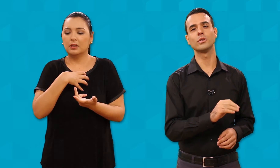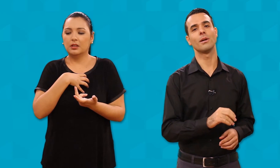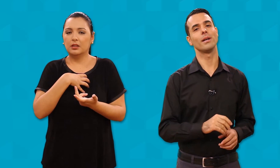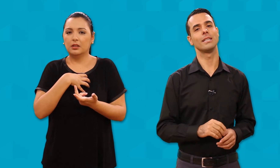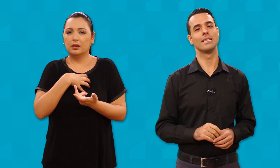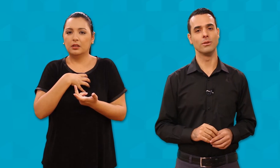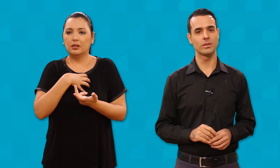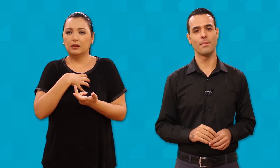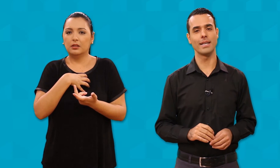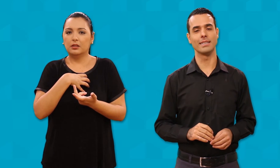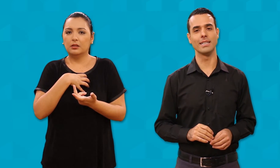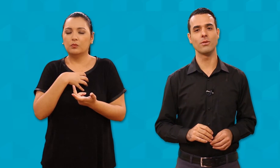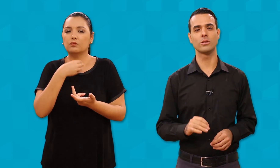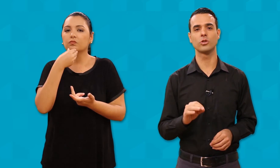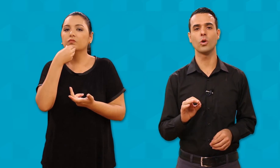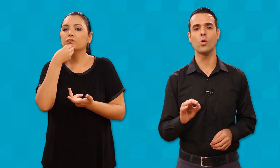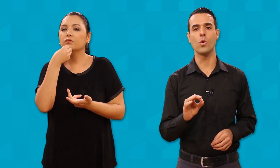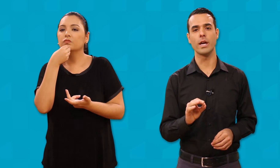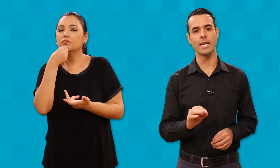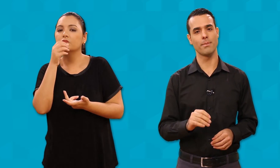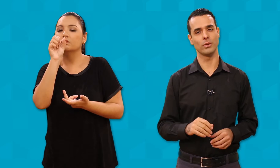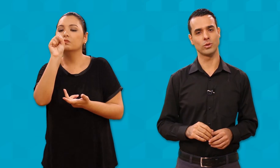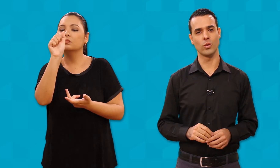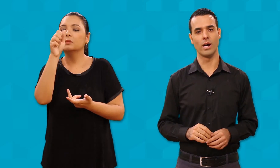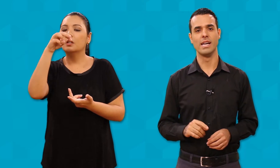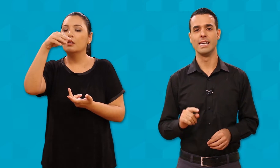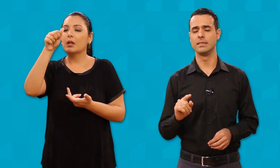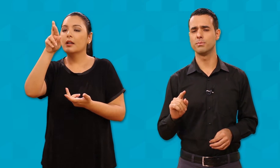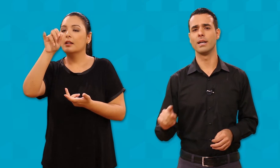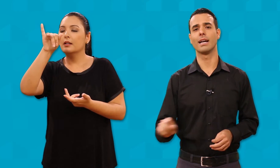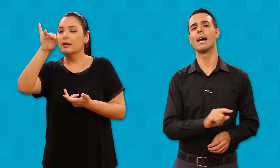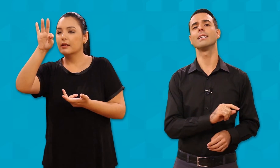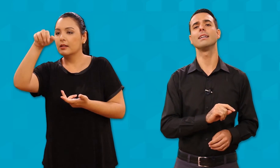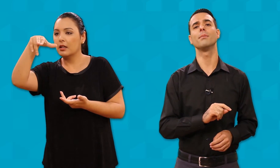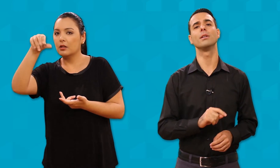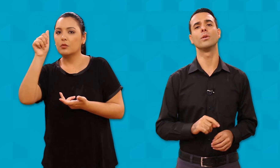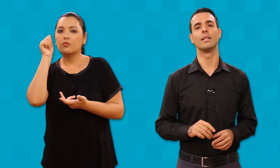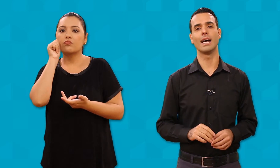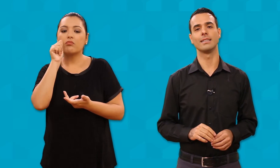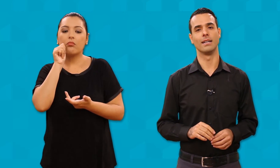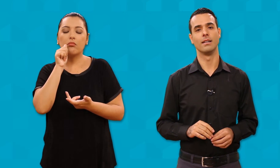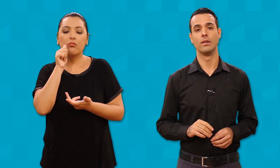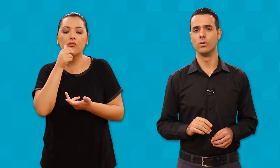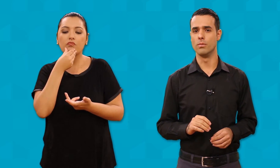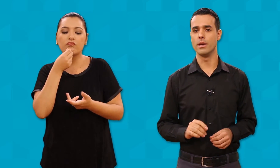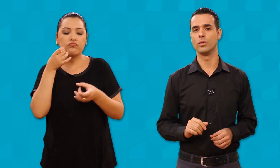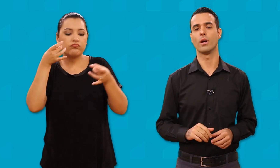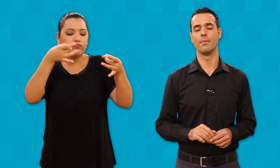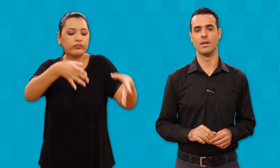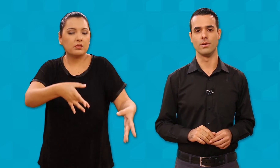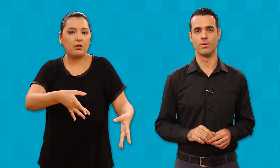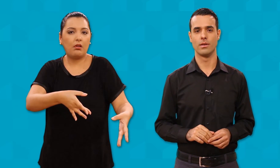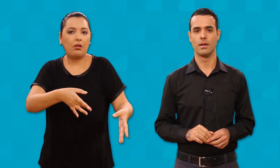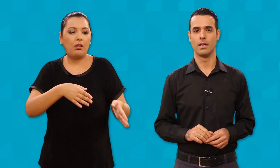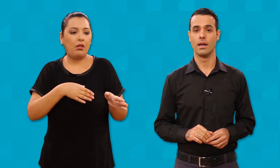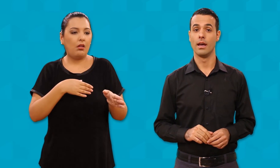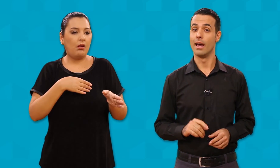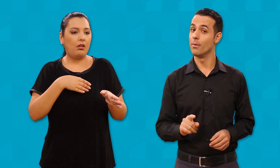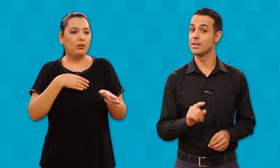o samaritano a socorrer a pessoa espancada e abandonada no meio do caminho. É o